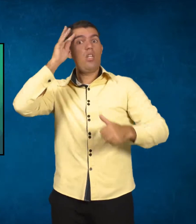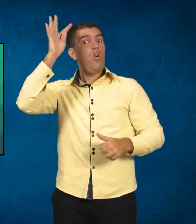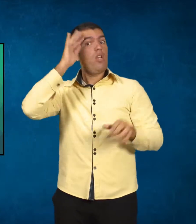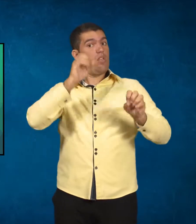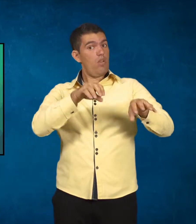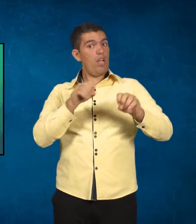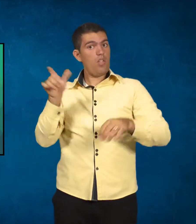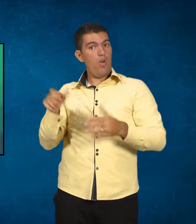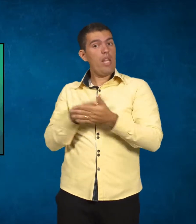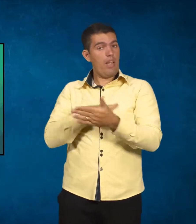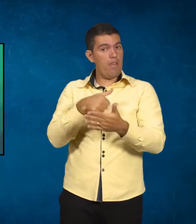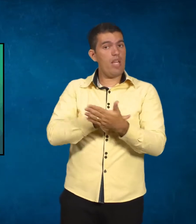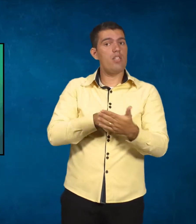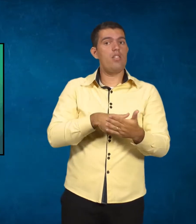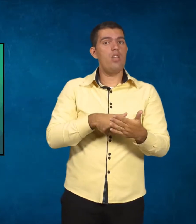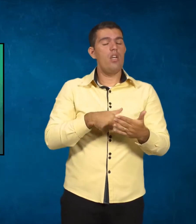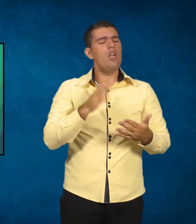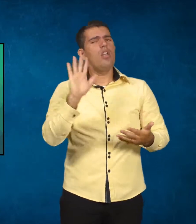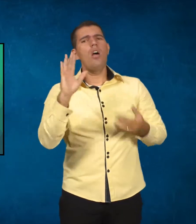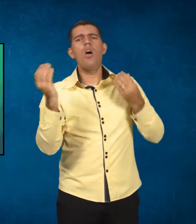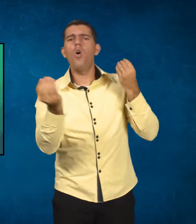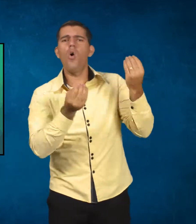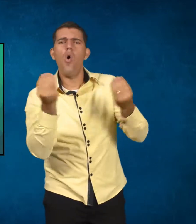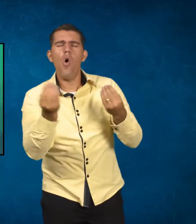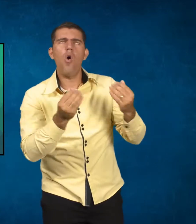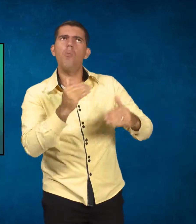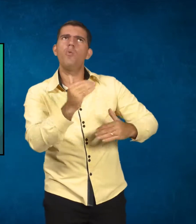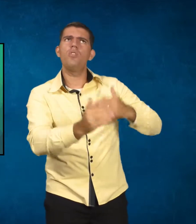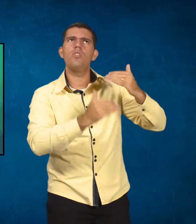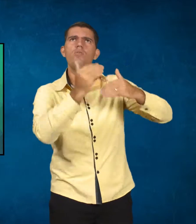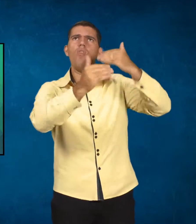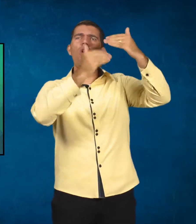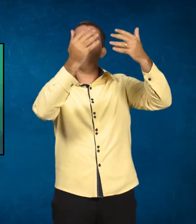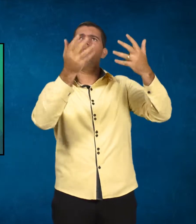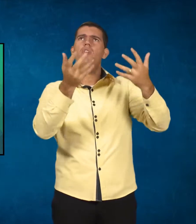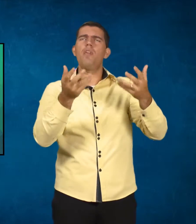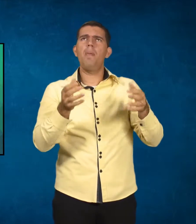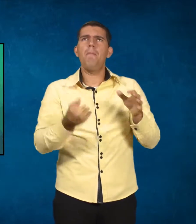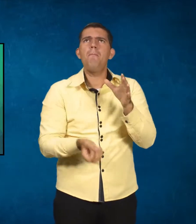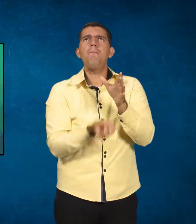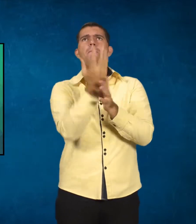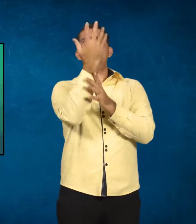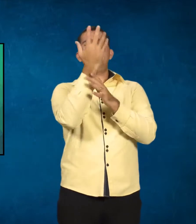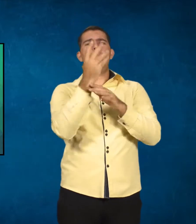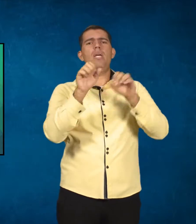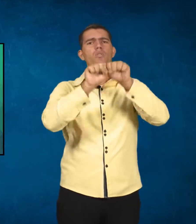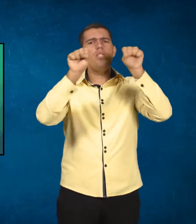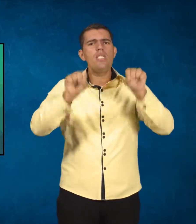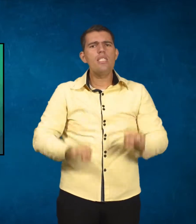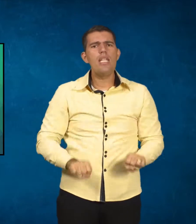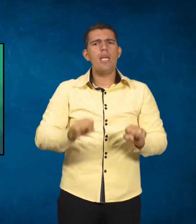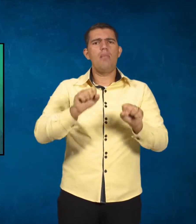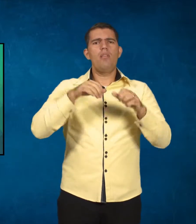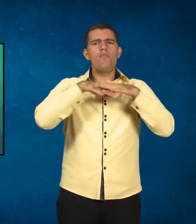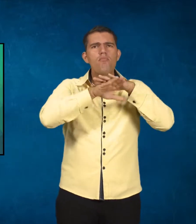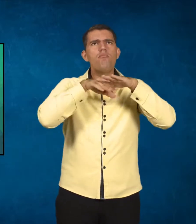questão, como desenvolver um sistema de amanezenamento de informações e conhecimentos a partir de novas